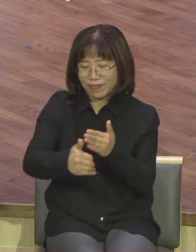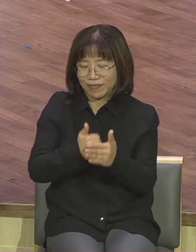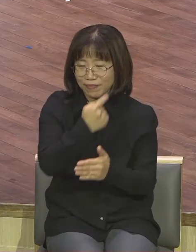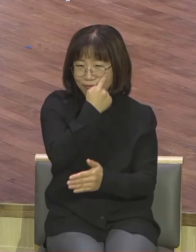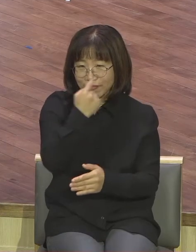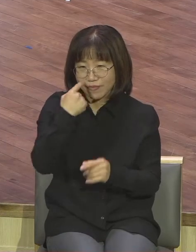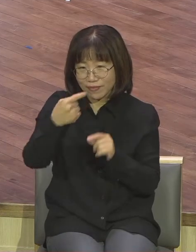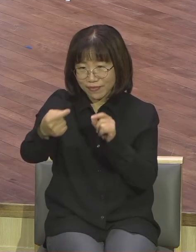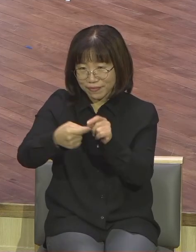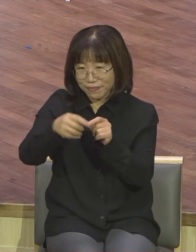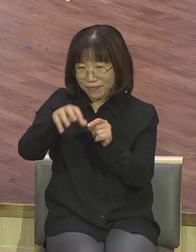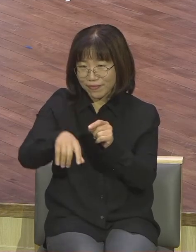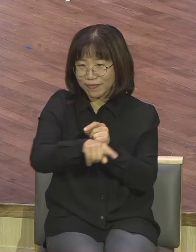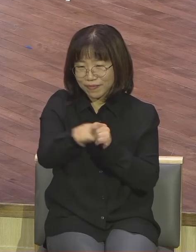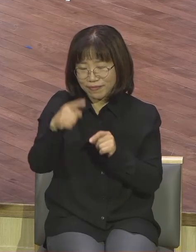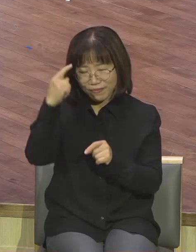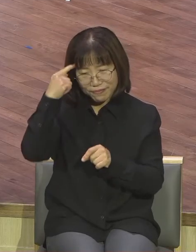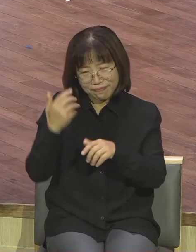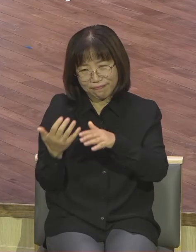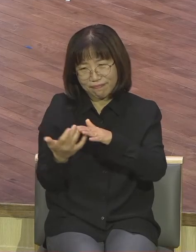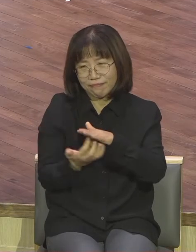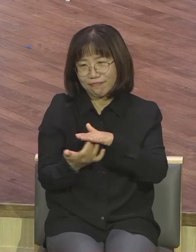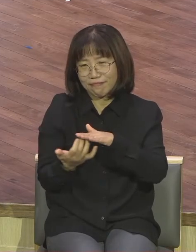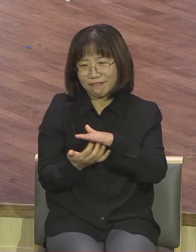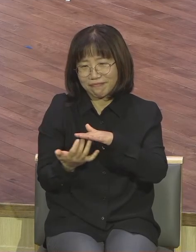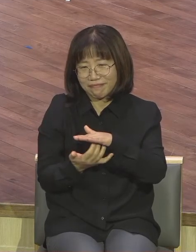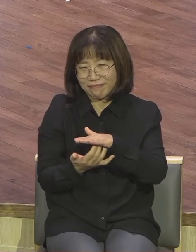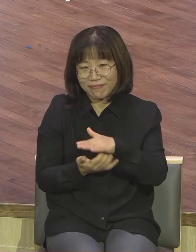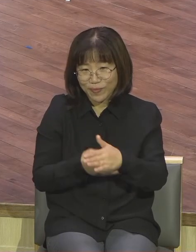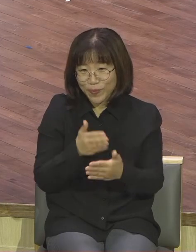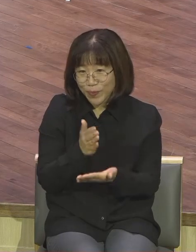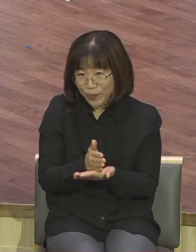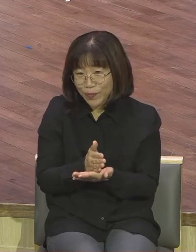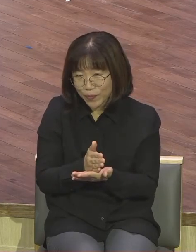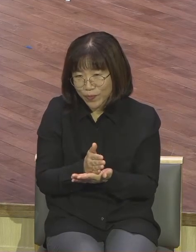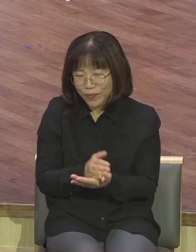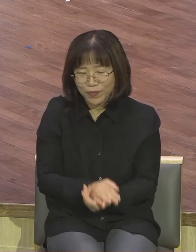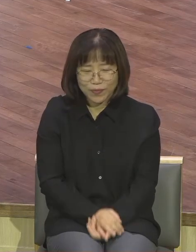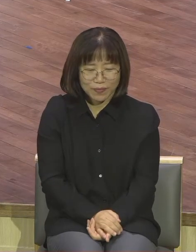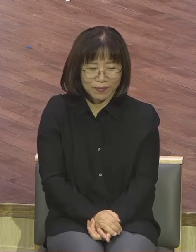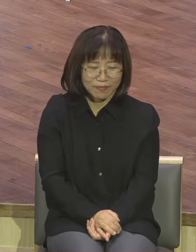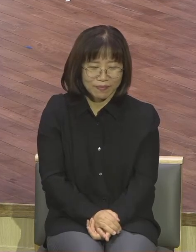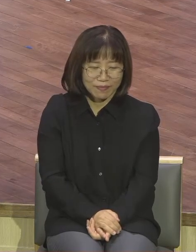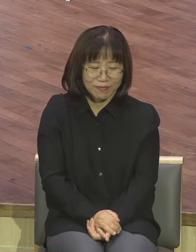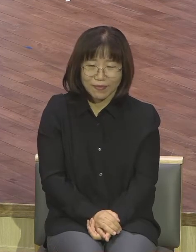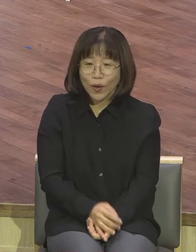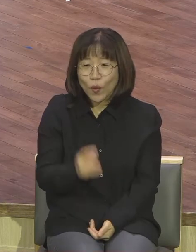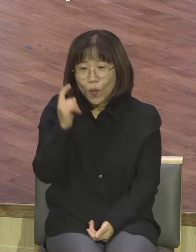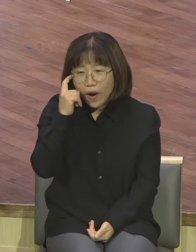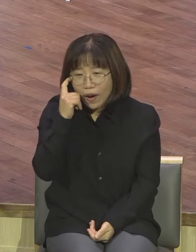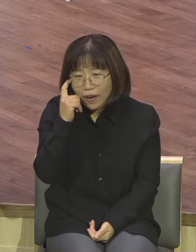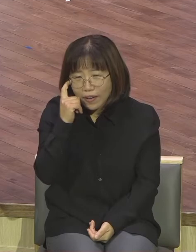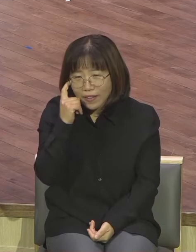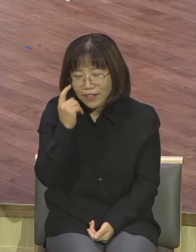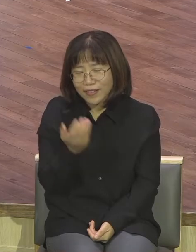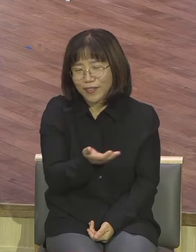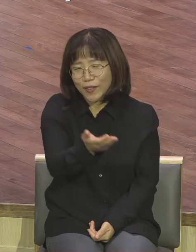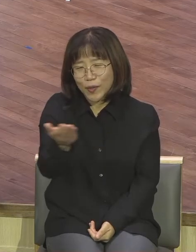신학생 한다면서 그 술 서지 마세요 좀 남이 볼 때 심플 라이프 단순하고 그냥